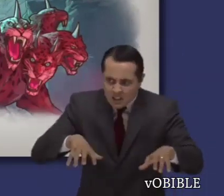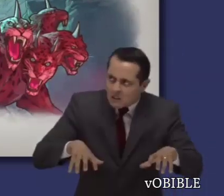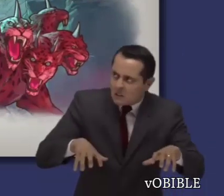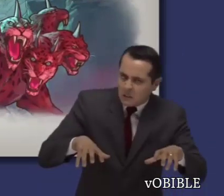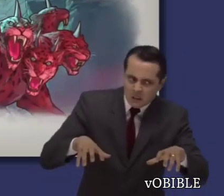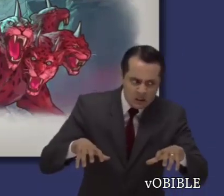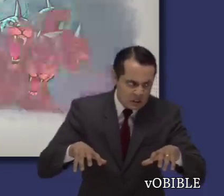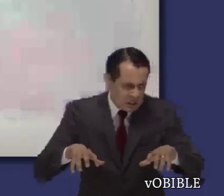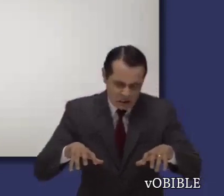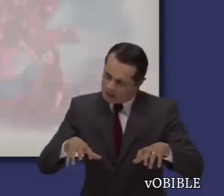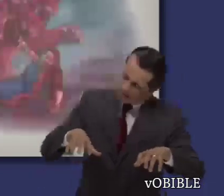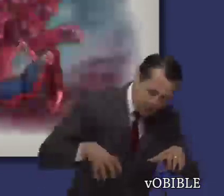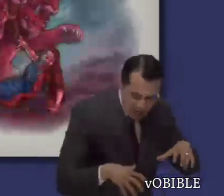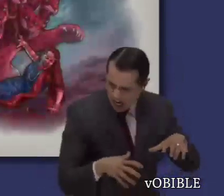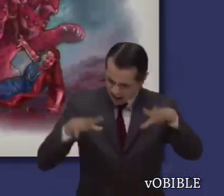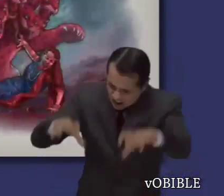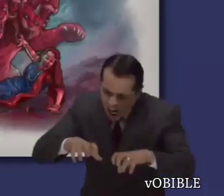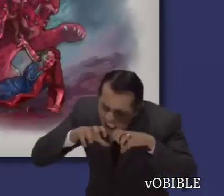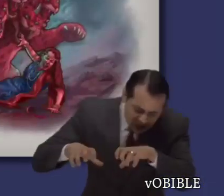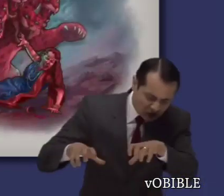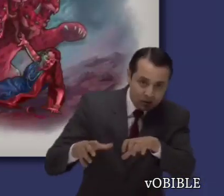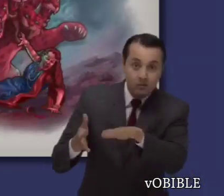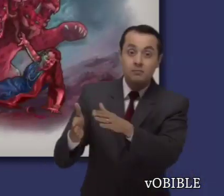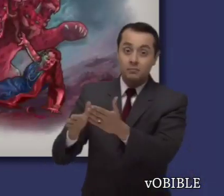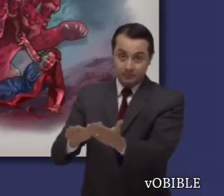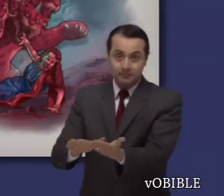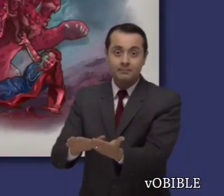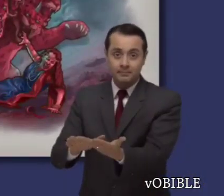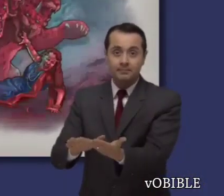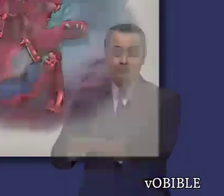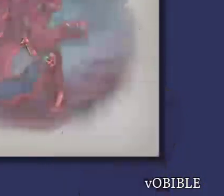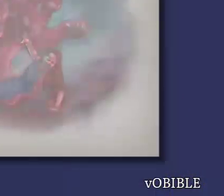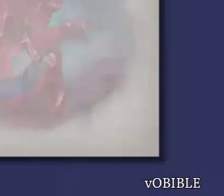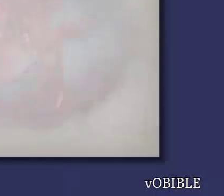bestia con sus diez cuernos ataca a la prostituta y la destruye.